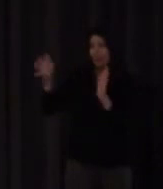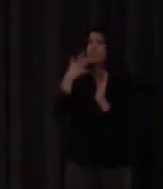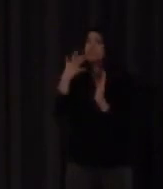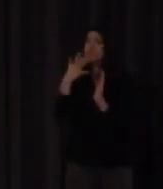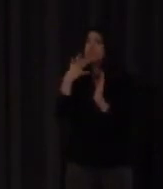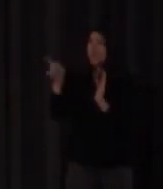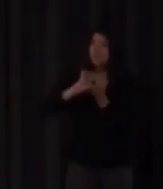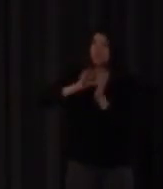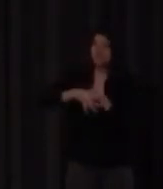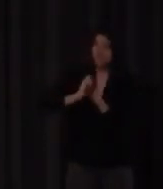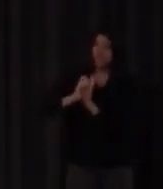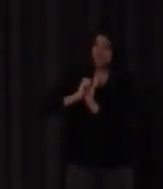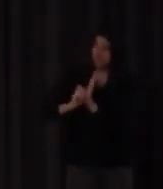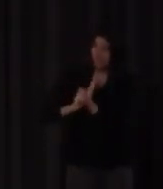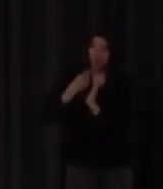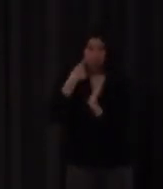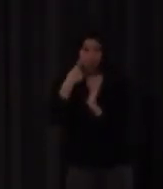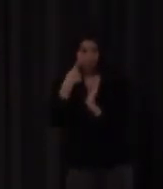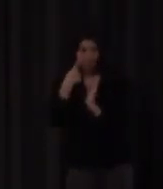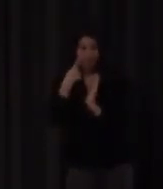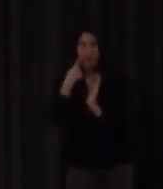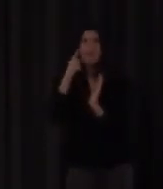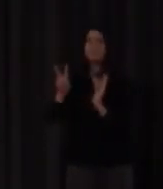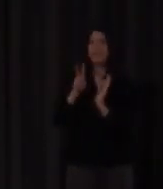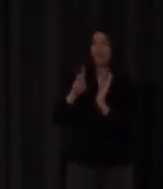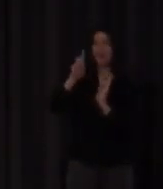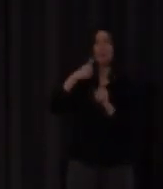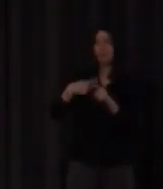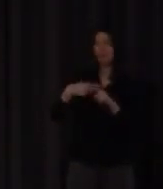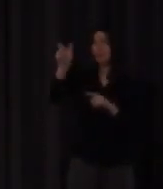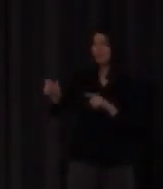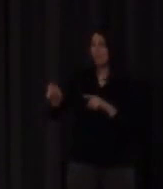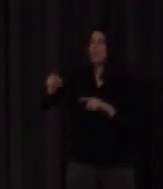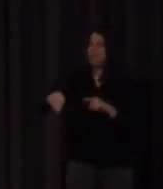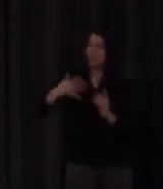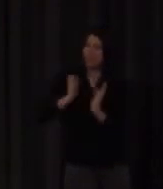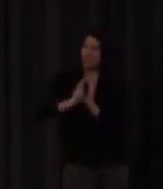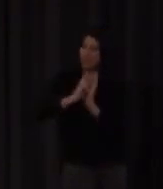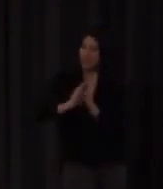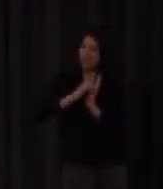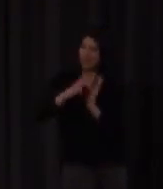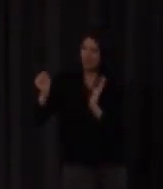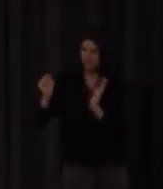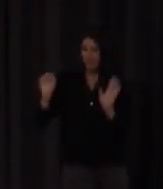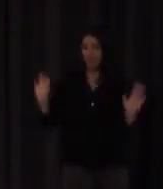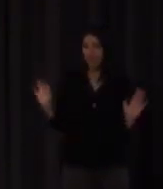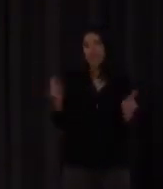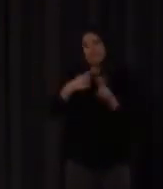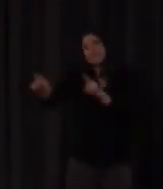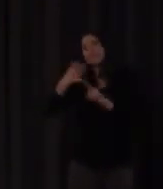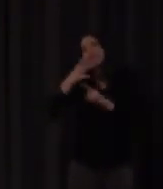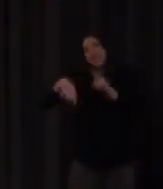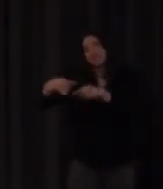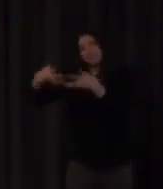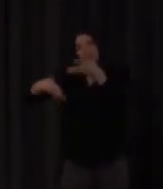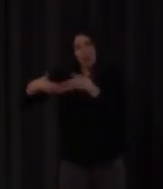leerlo y entenderlo algo muy diferente sería signarlo con cierta gracia ¿de acuerdo? pero nosotros yo recuerdo